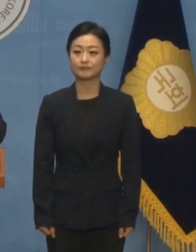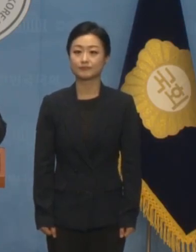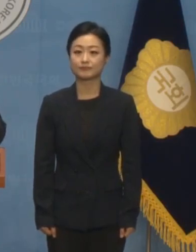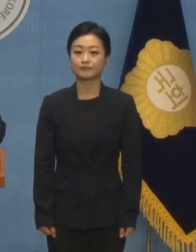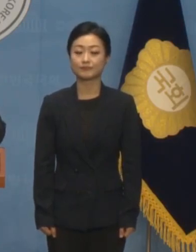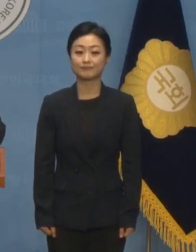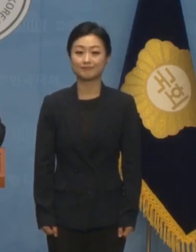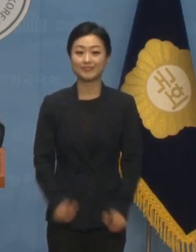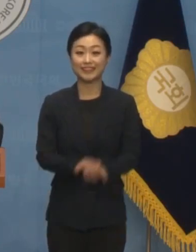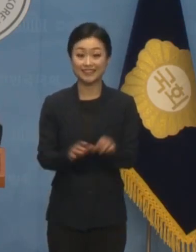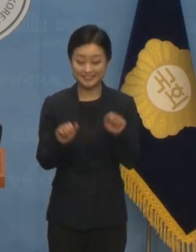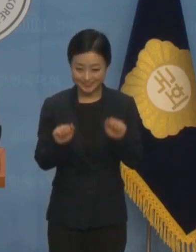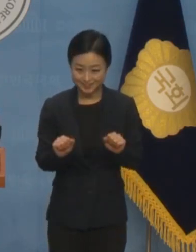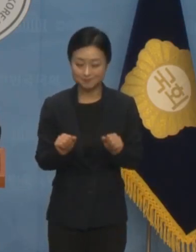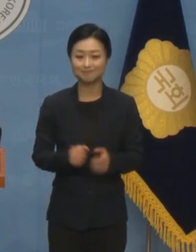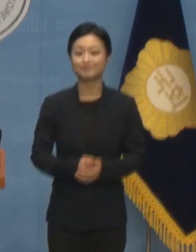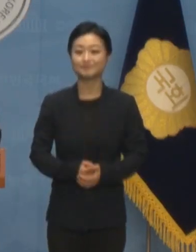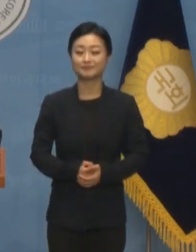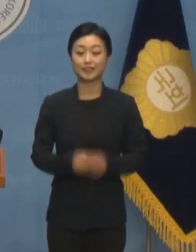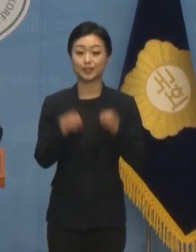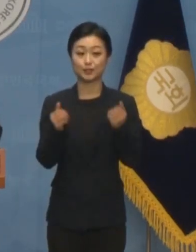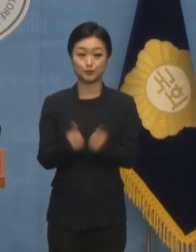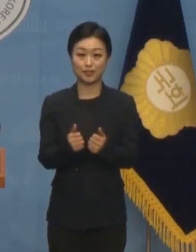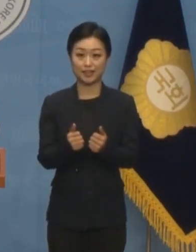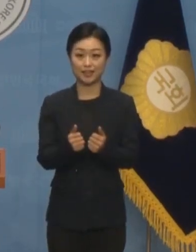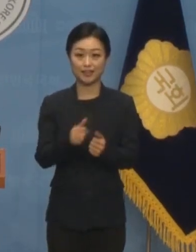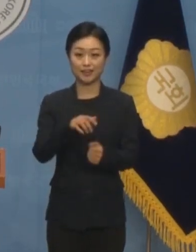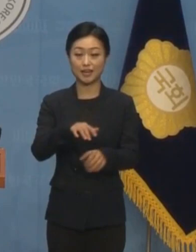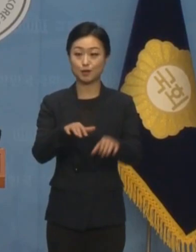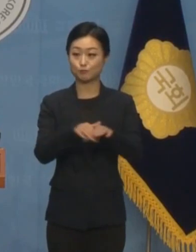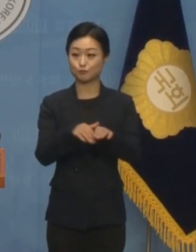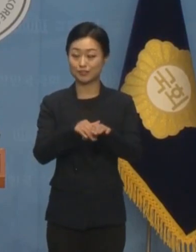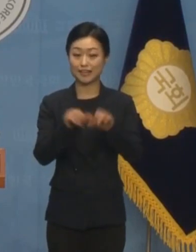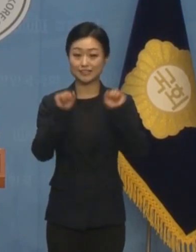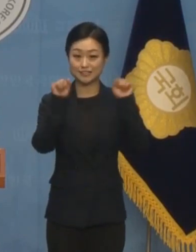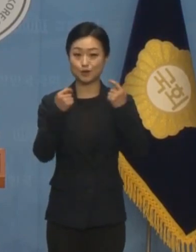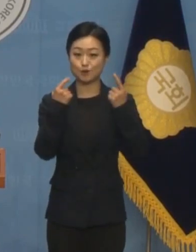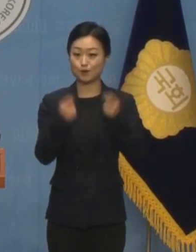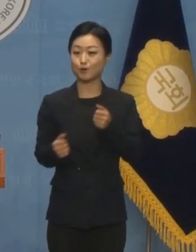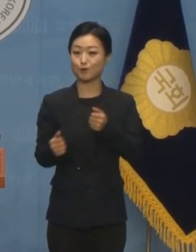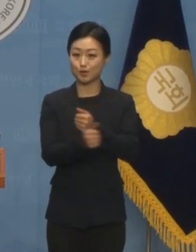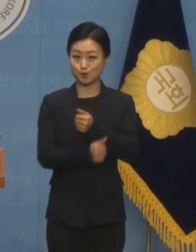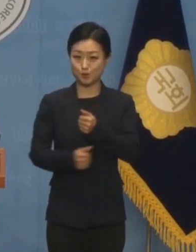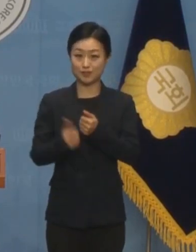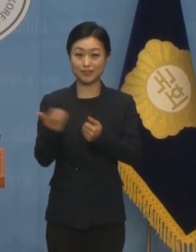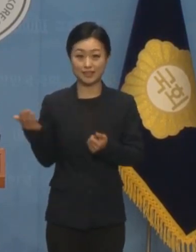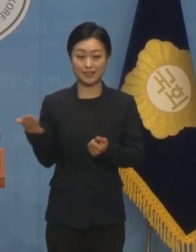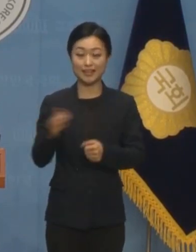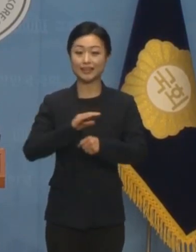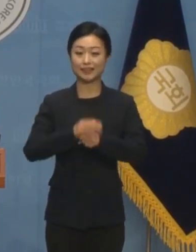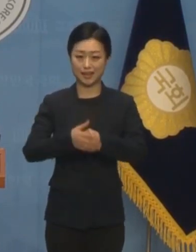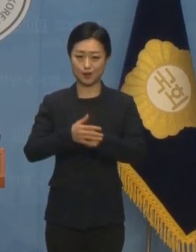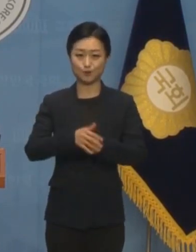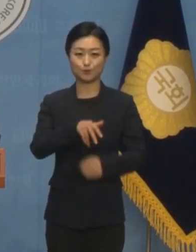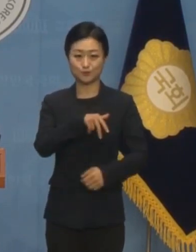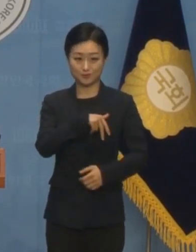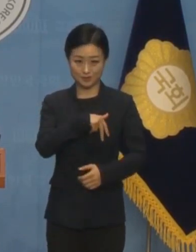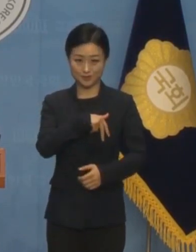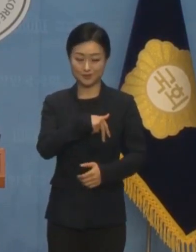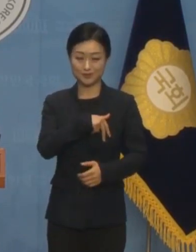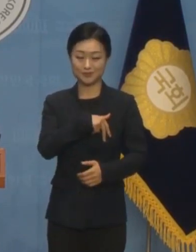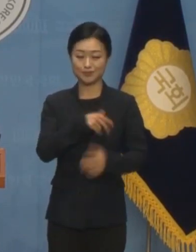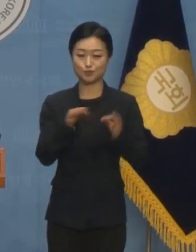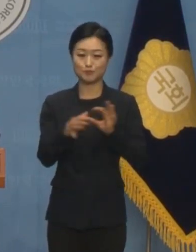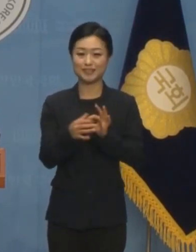안녕하십니까 국회의 문화체육관광위원회 소속 대구 북궐 출신 국민의힘